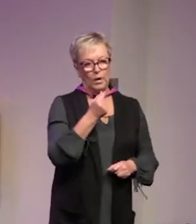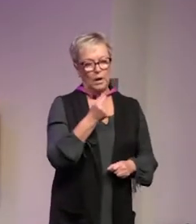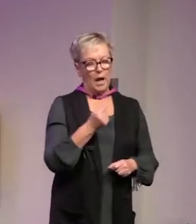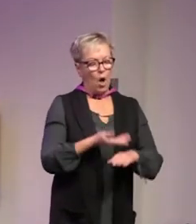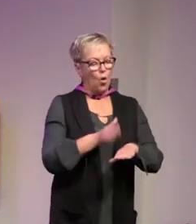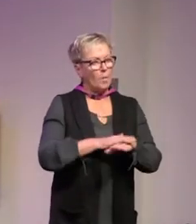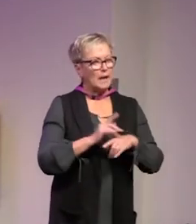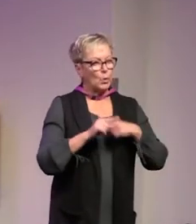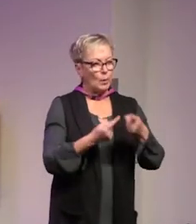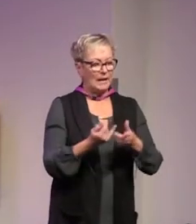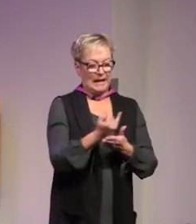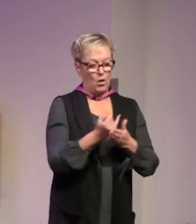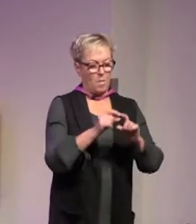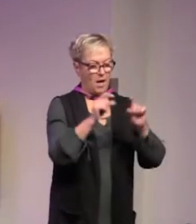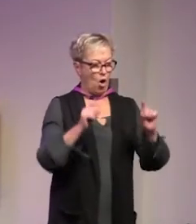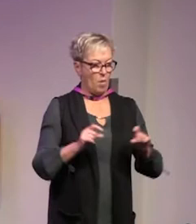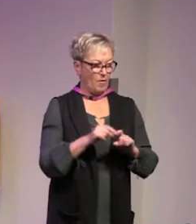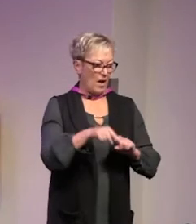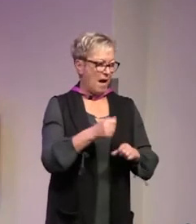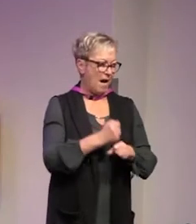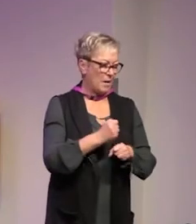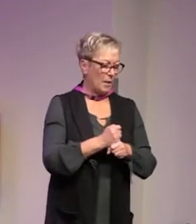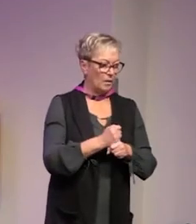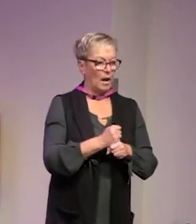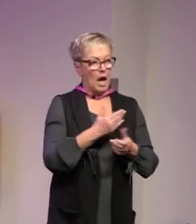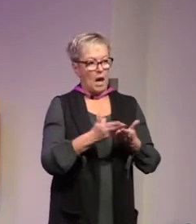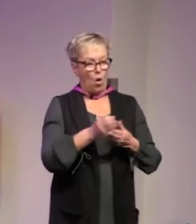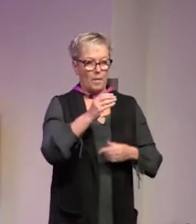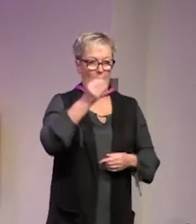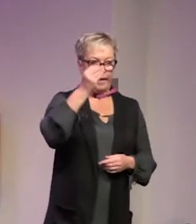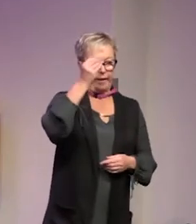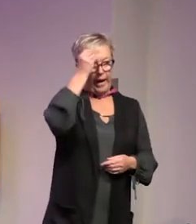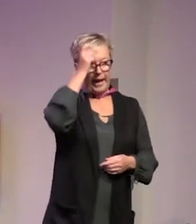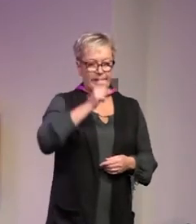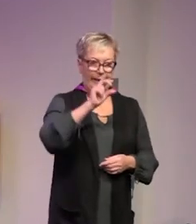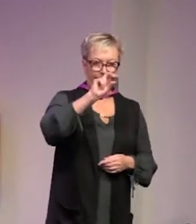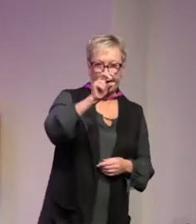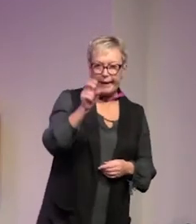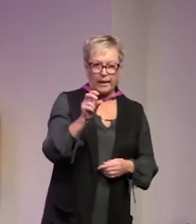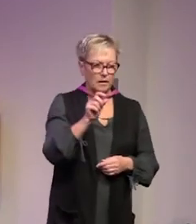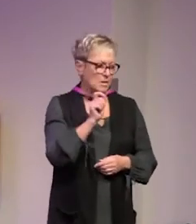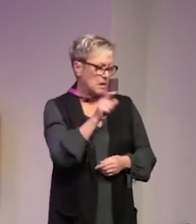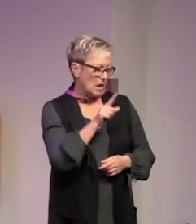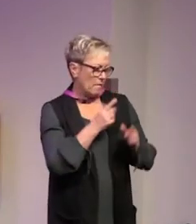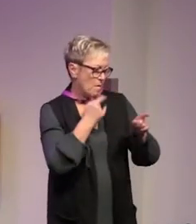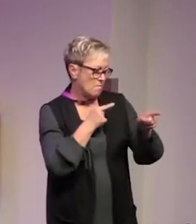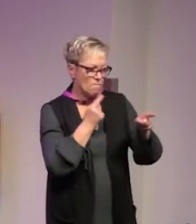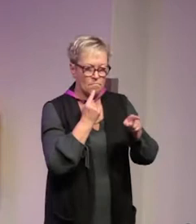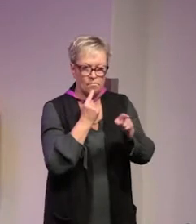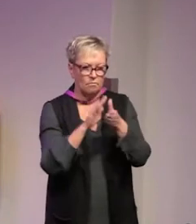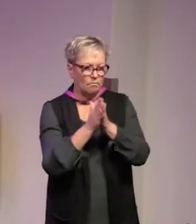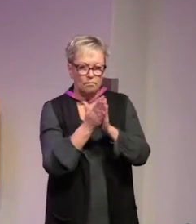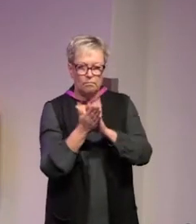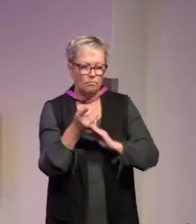tror jag att kompetensutveckling inom ramen för det här arbetet handlar om att lära sig tecken och signaler på vem som är